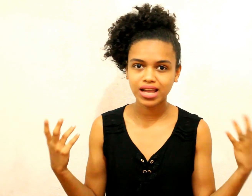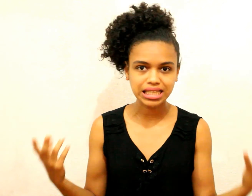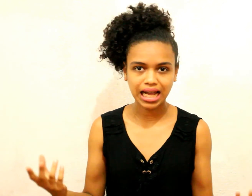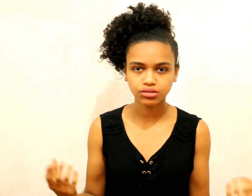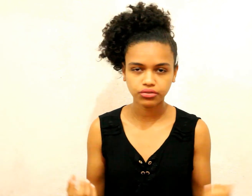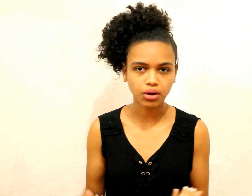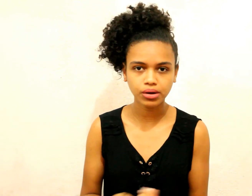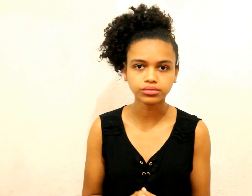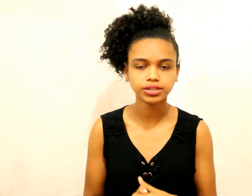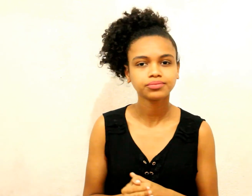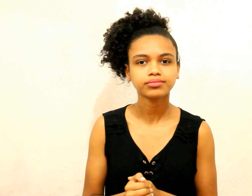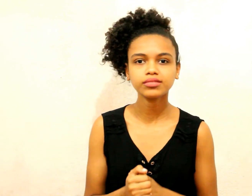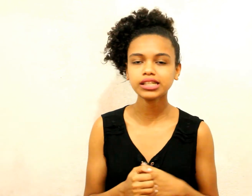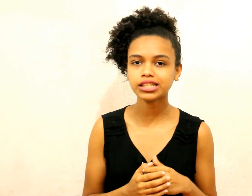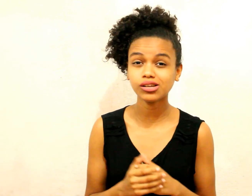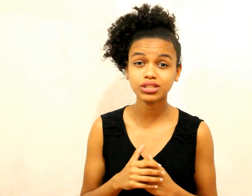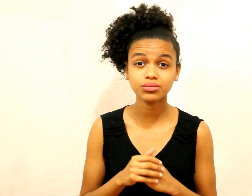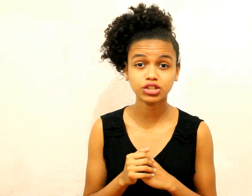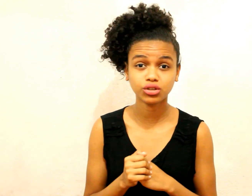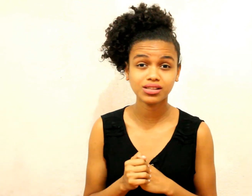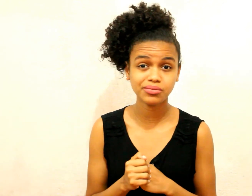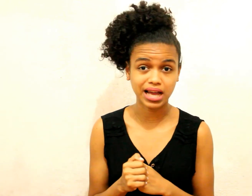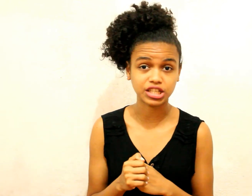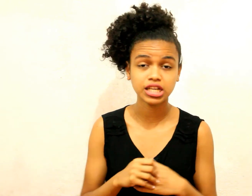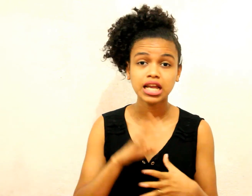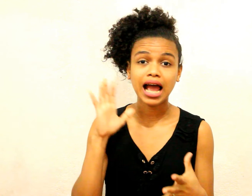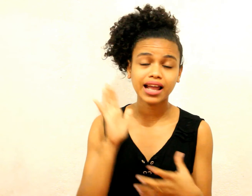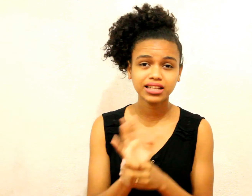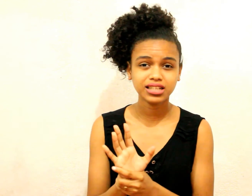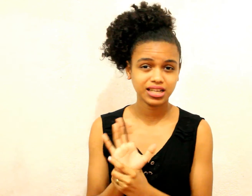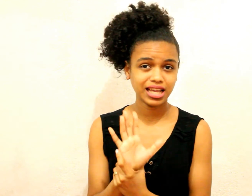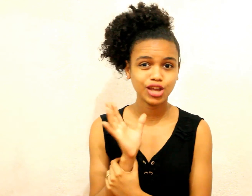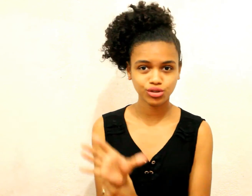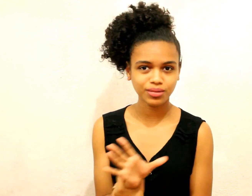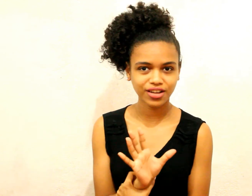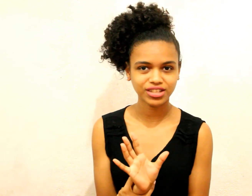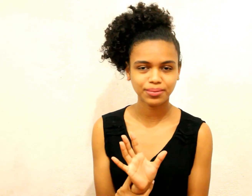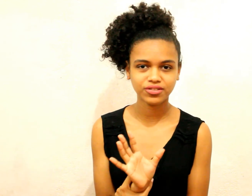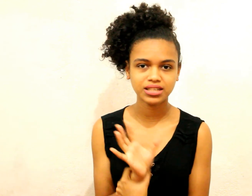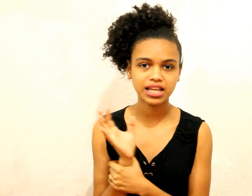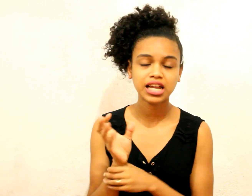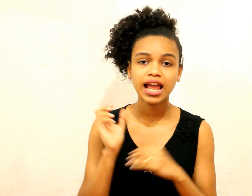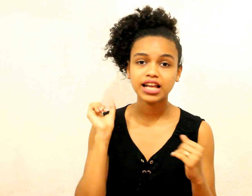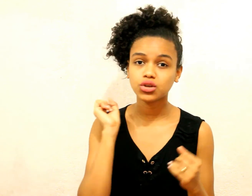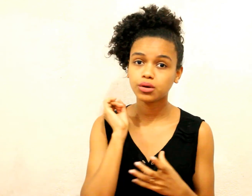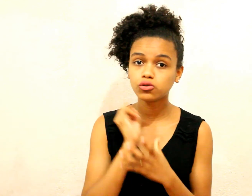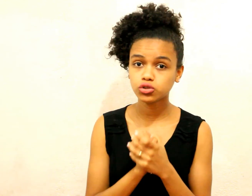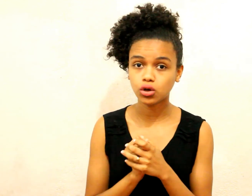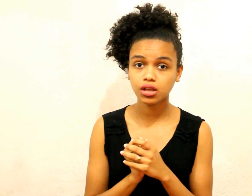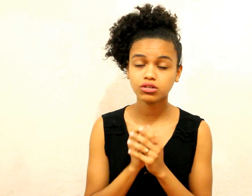ressecado De forma alguma Então isso me ajudou demais A quinta dica E última Que eu vou dar pra vocês É sobre os tônicos